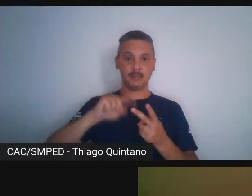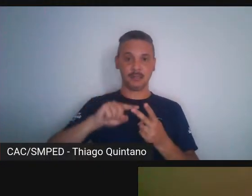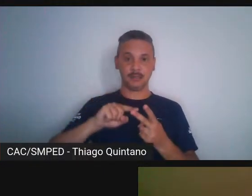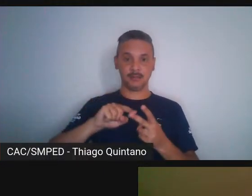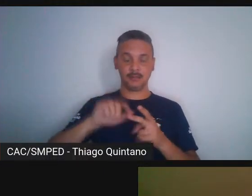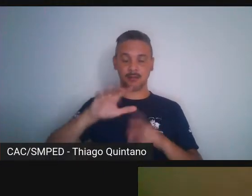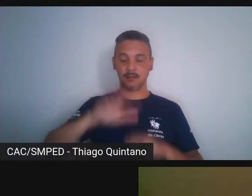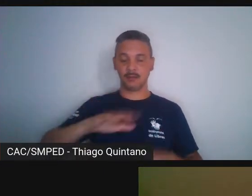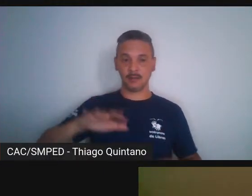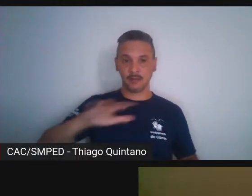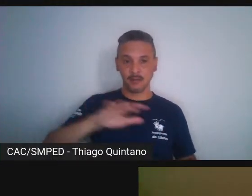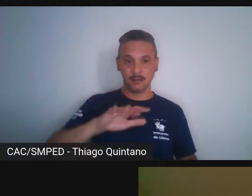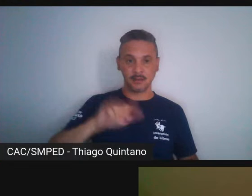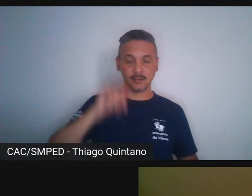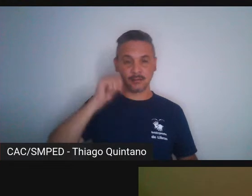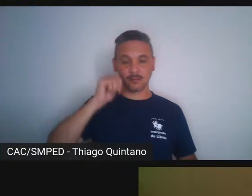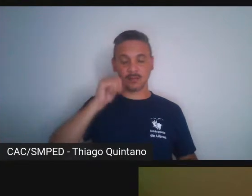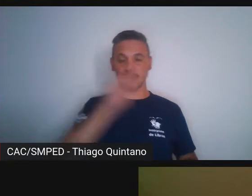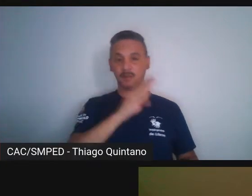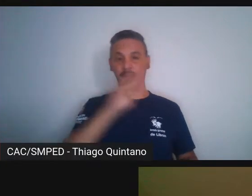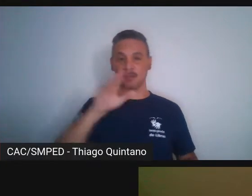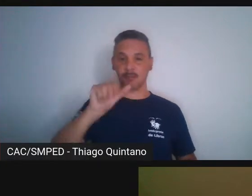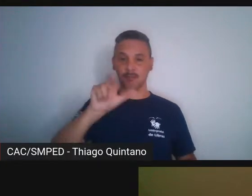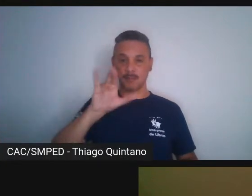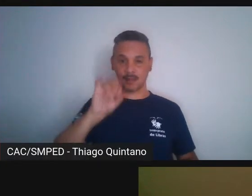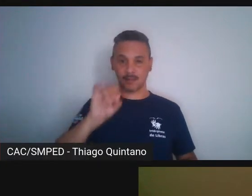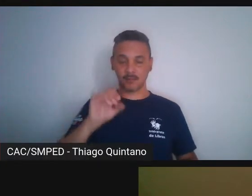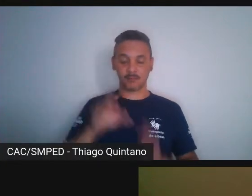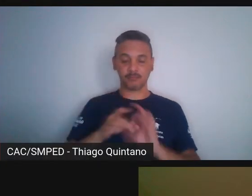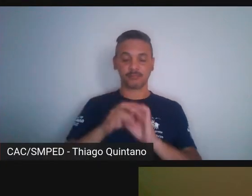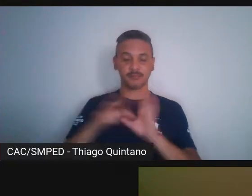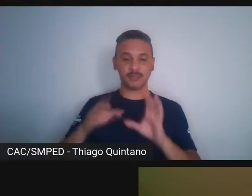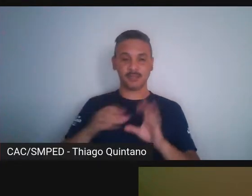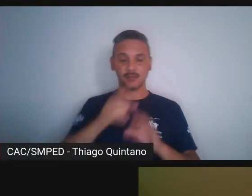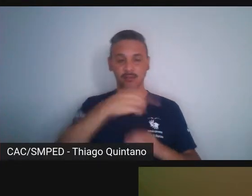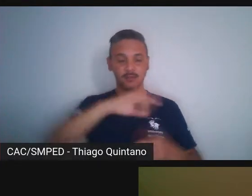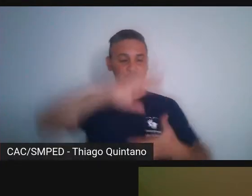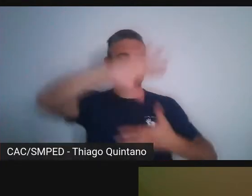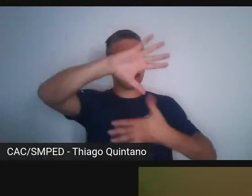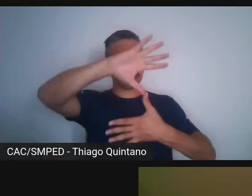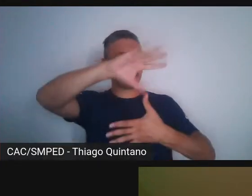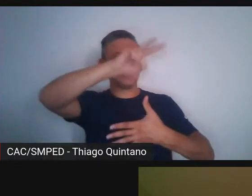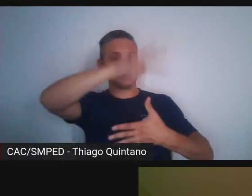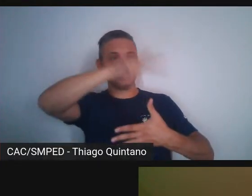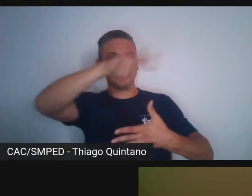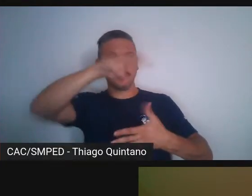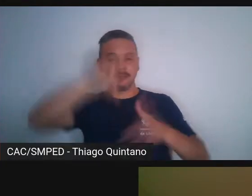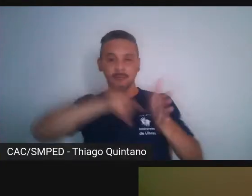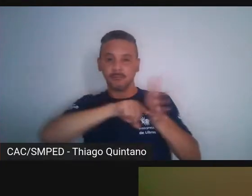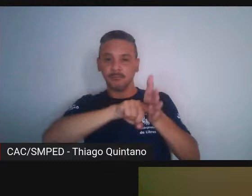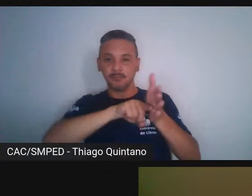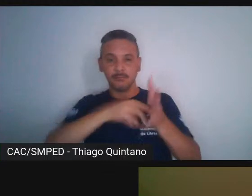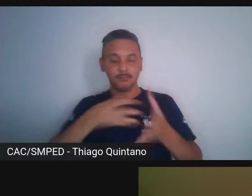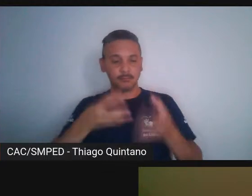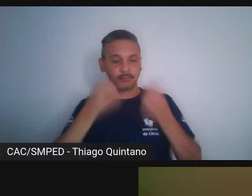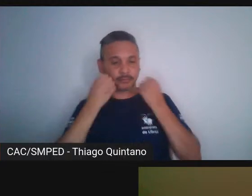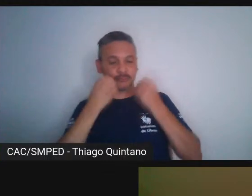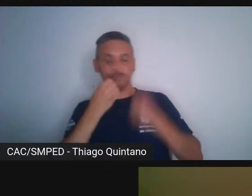Biblioteca Mário de Andrade pelo acesso à cartografia e à acolhida que tivemos.